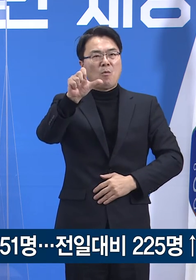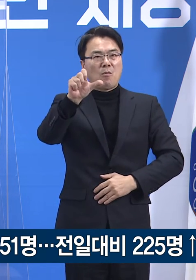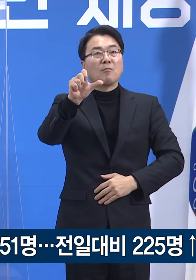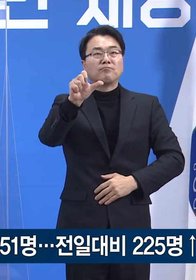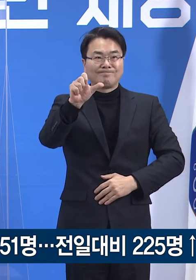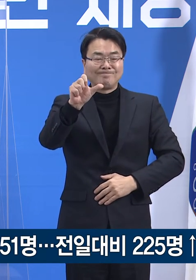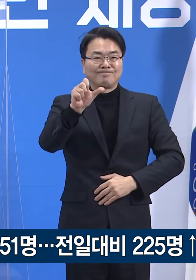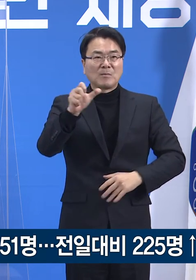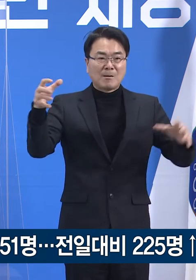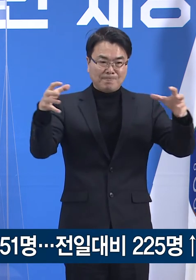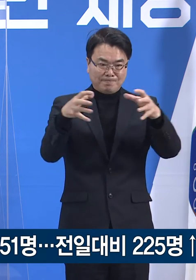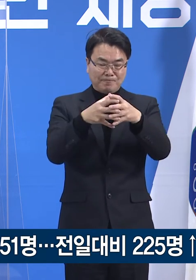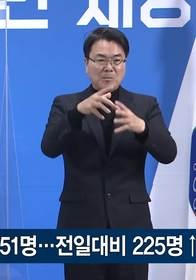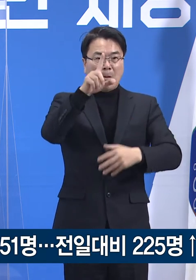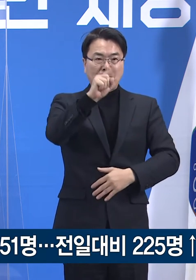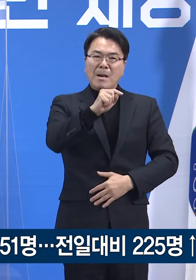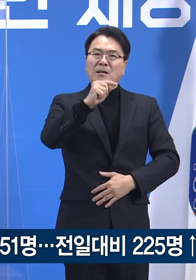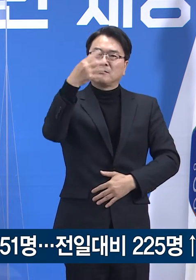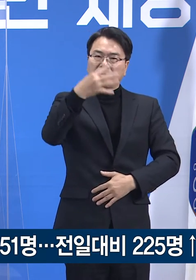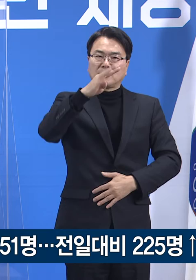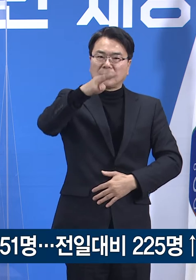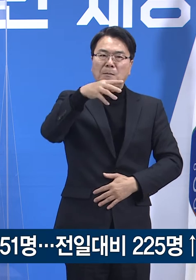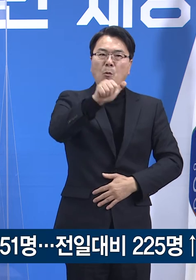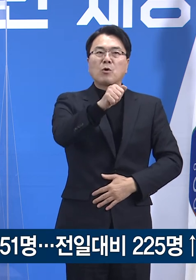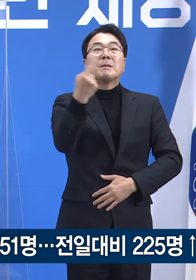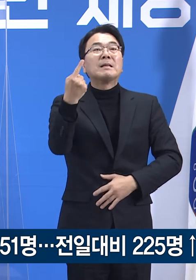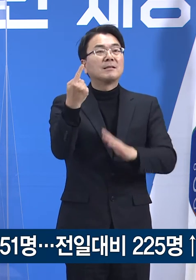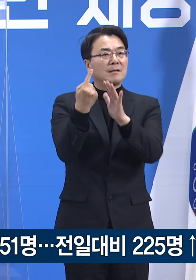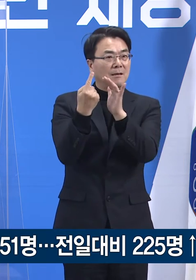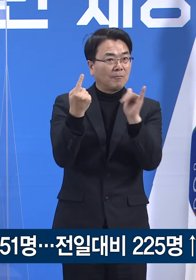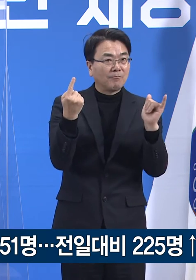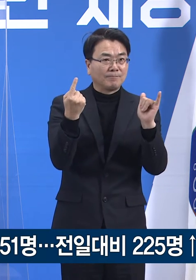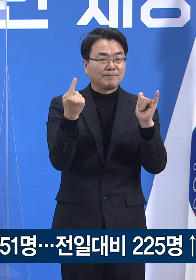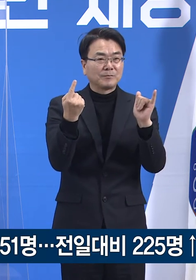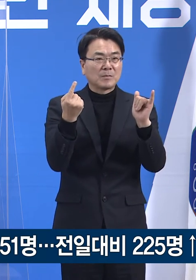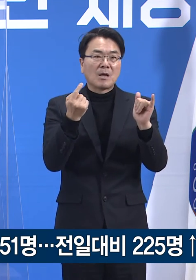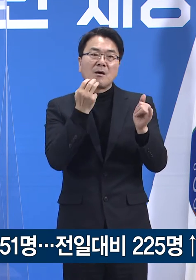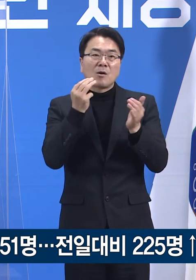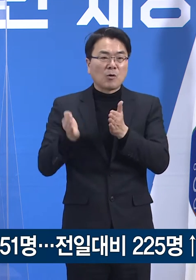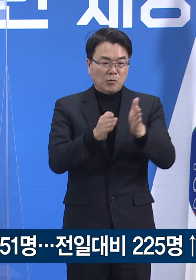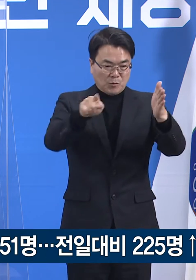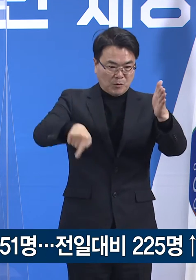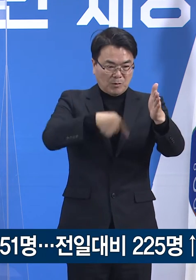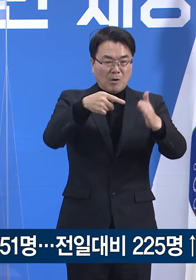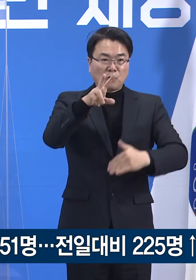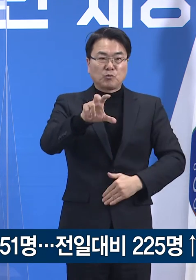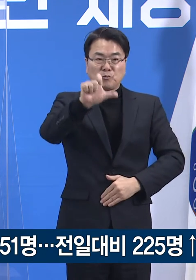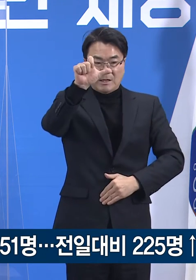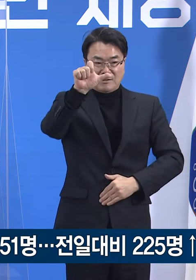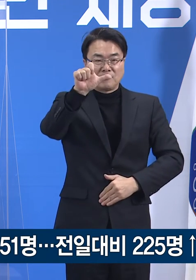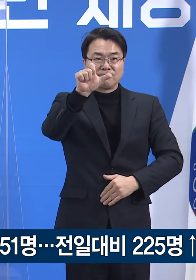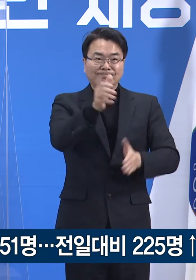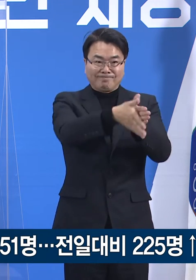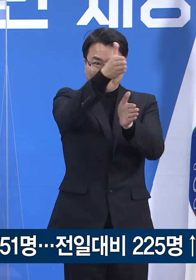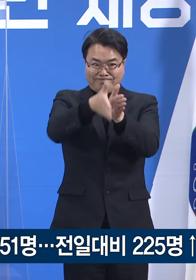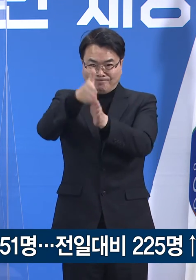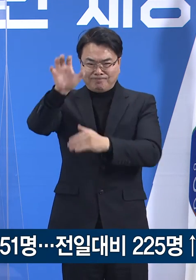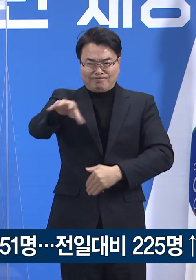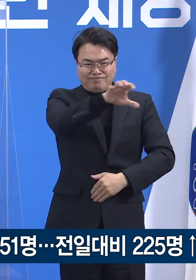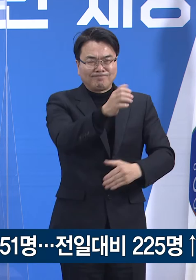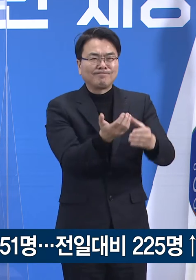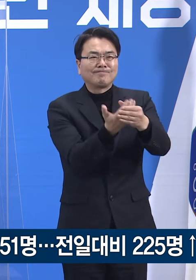증가한 총 14,451명으로 본회 25개 시곤에서 확진자가 발생했습니다.